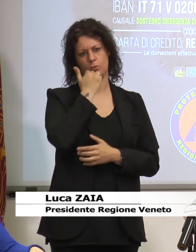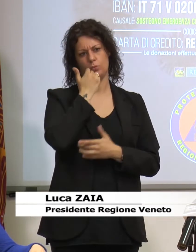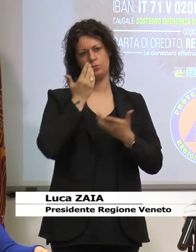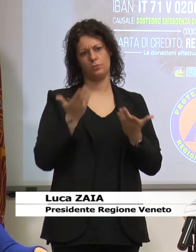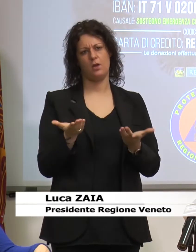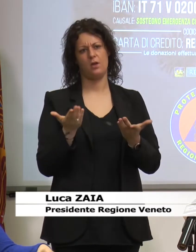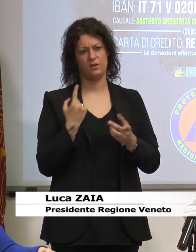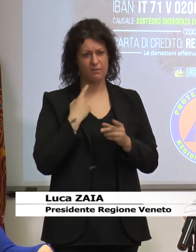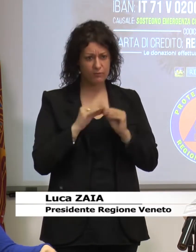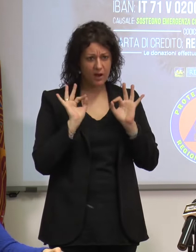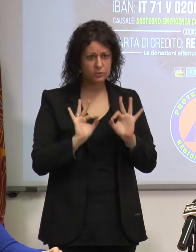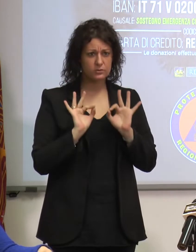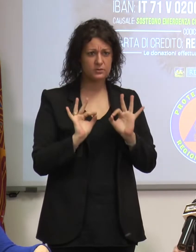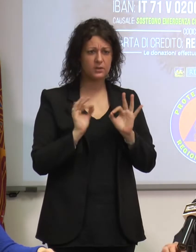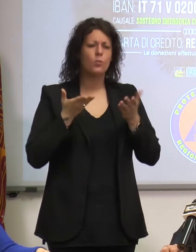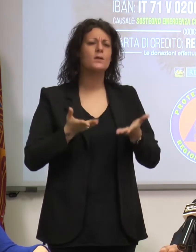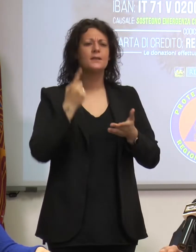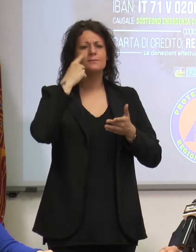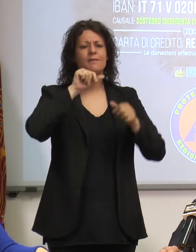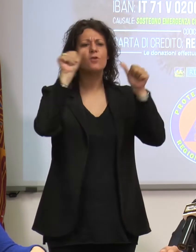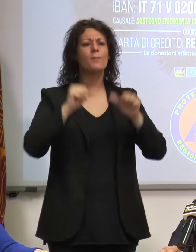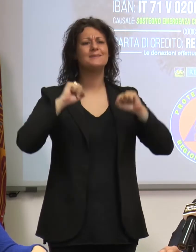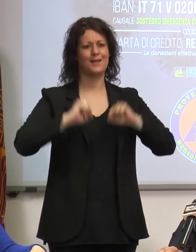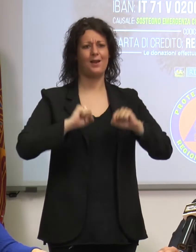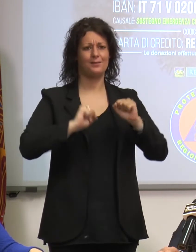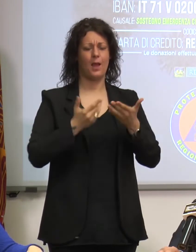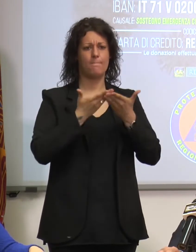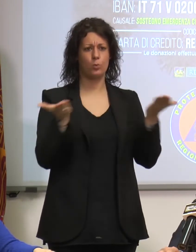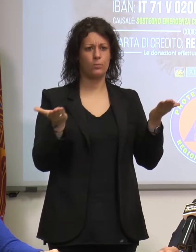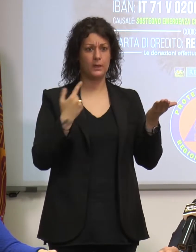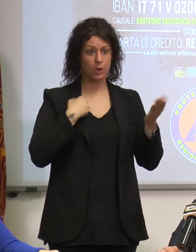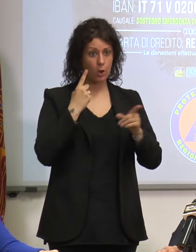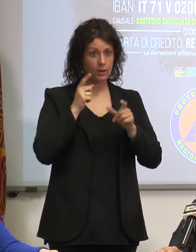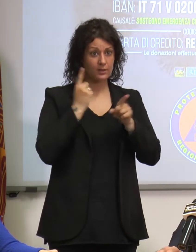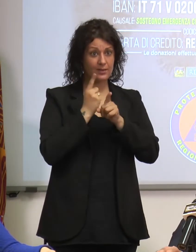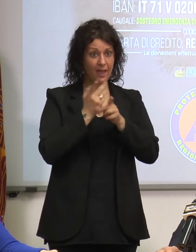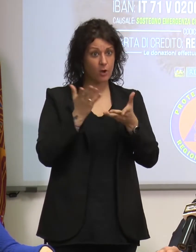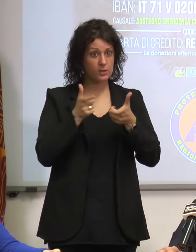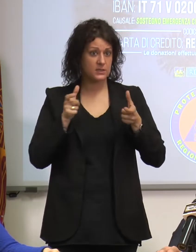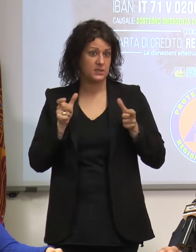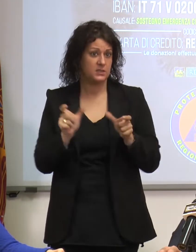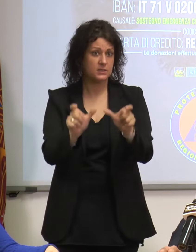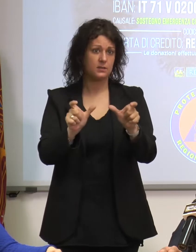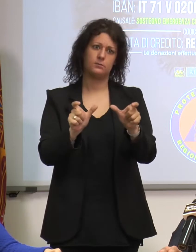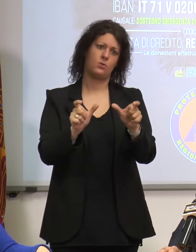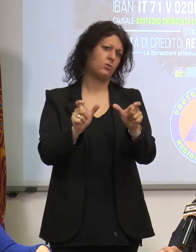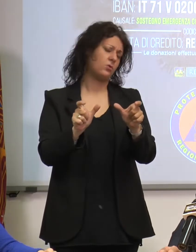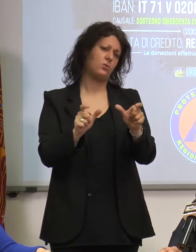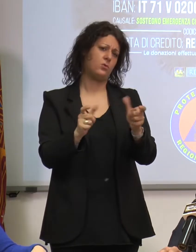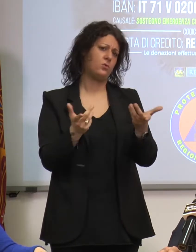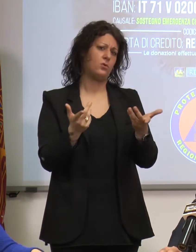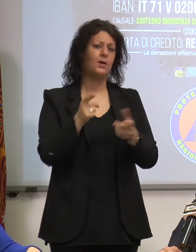è vero che io sempre l detto, io non sto chiedendo assolutamente repressione, perché se un cittadino non capisce da solo che per la sua